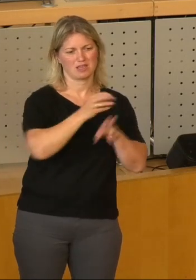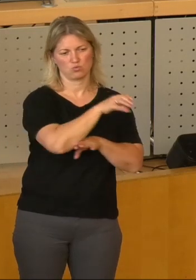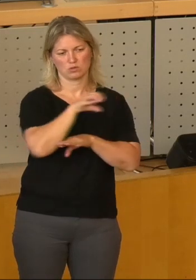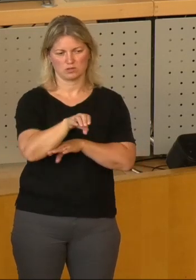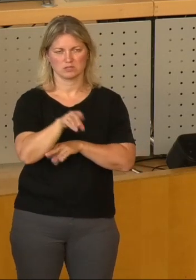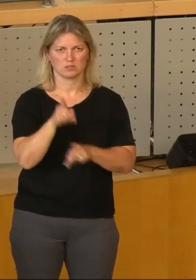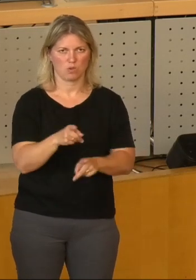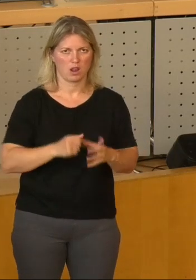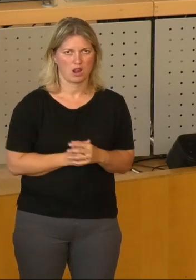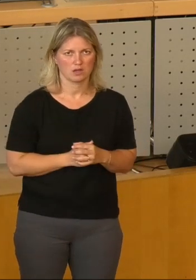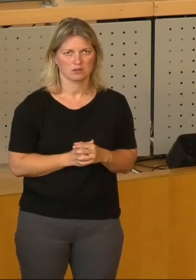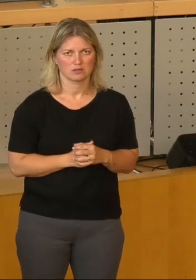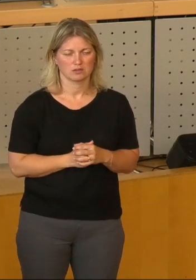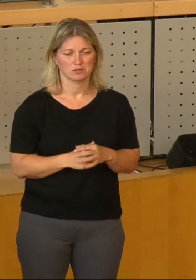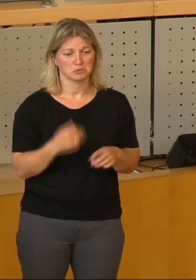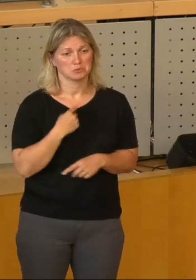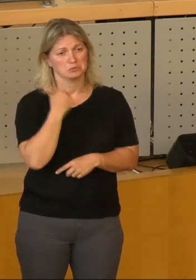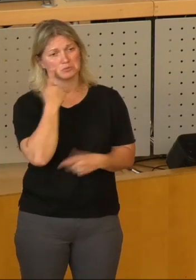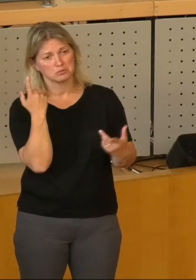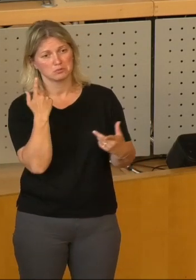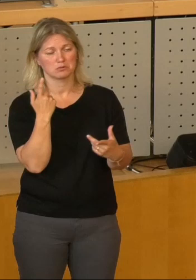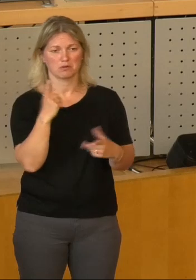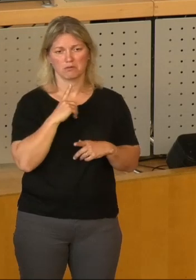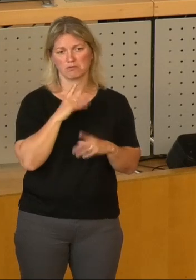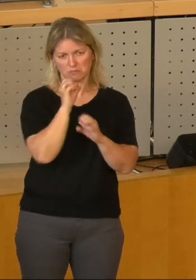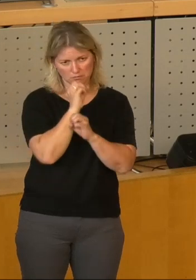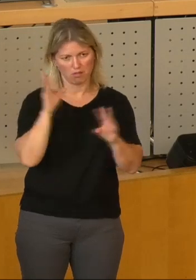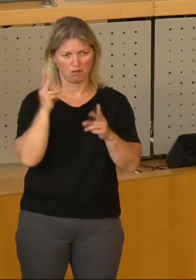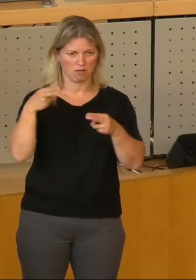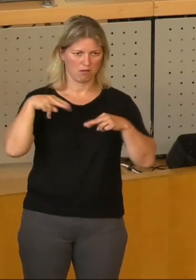Das lässt sich meiner Meinung nach relativ konkret besprechen.